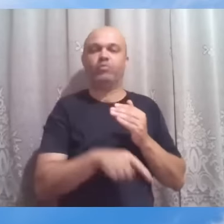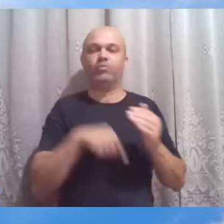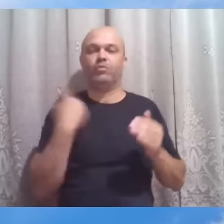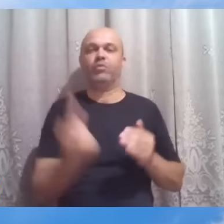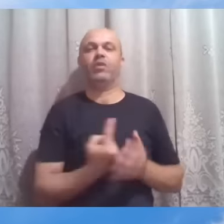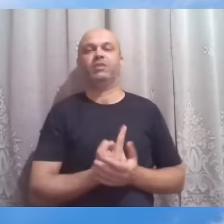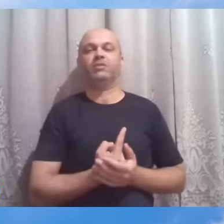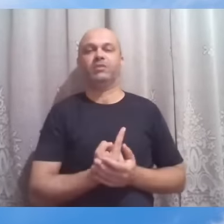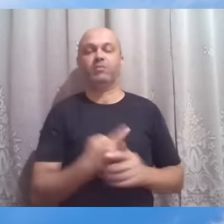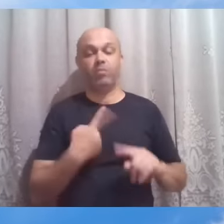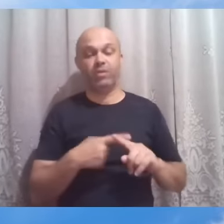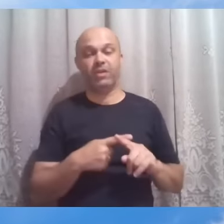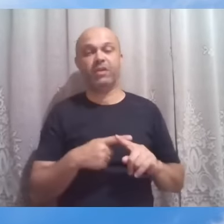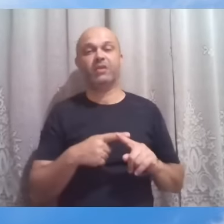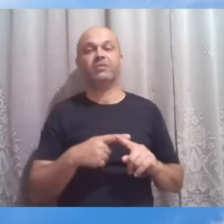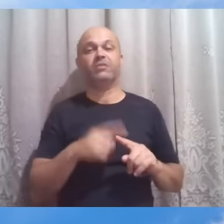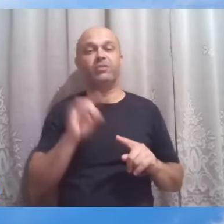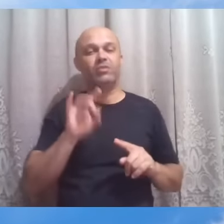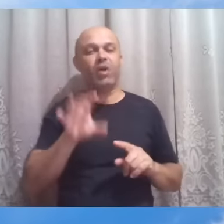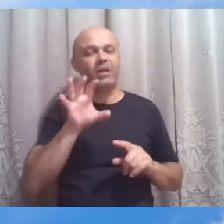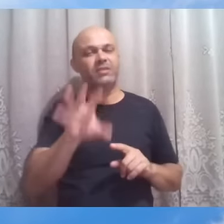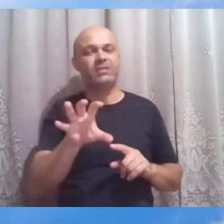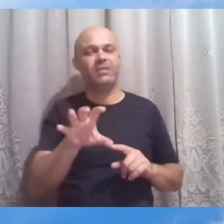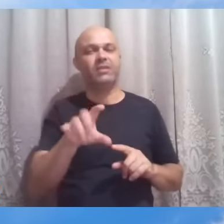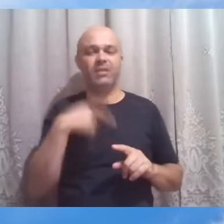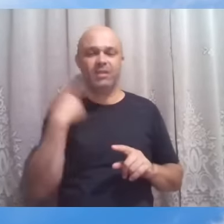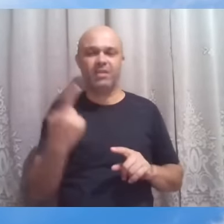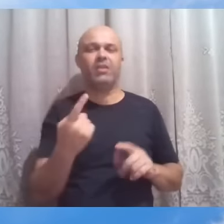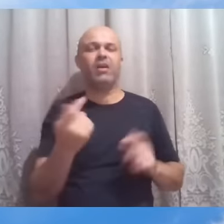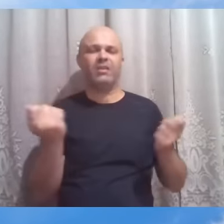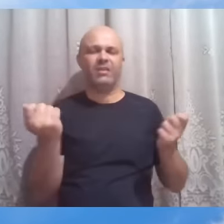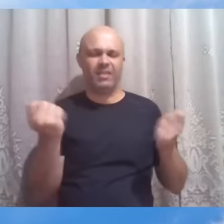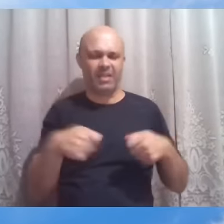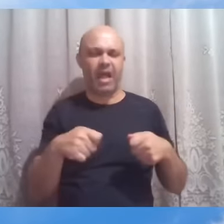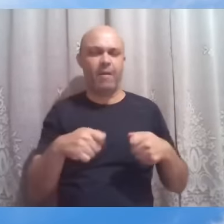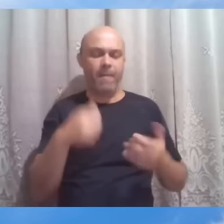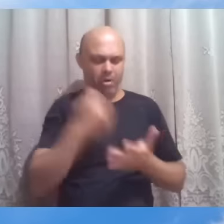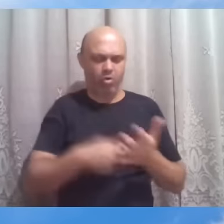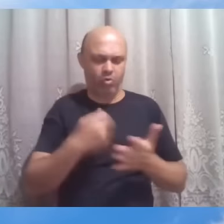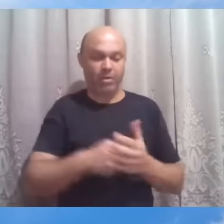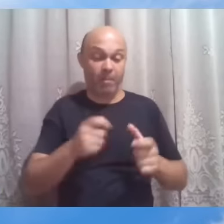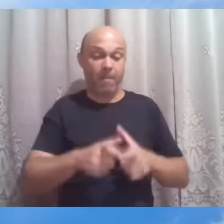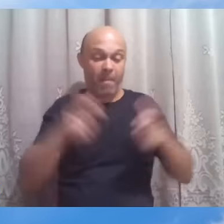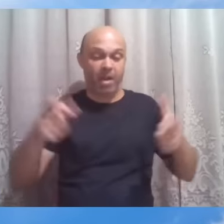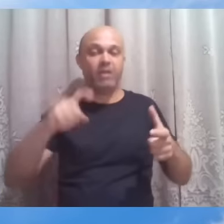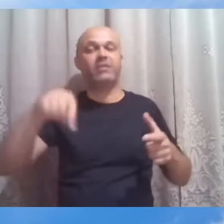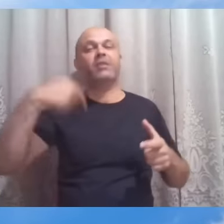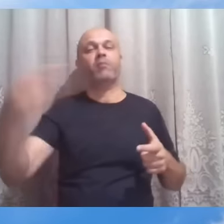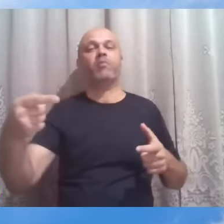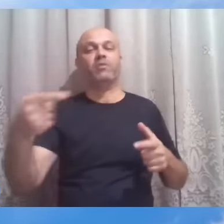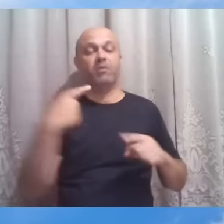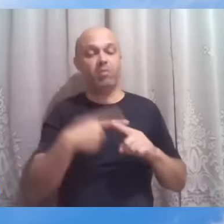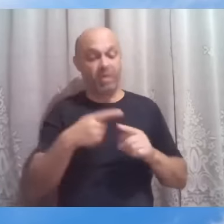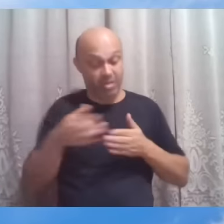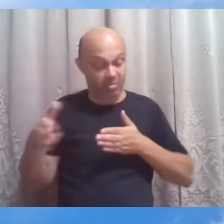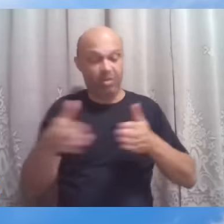porque só então estaremos habilitando-nos para as lutas maiores que virão depois, porque no caminho com Jesus,